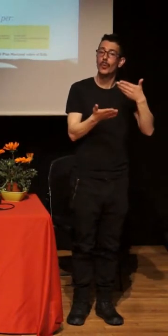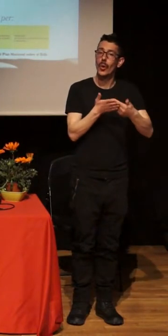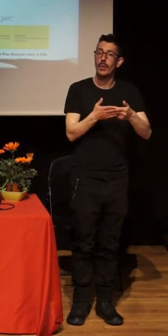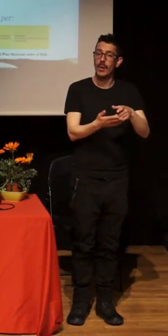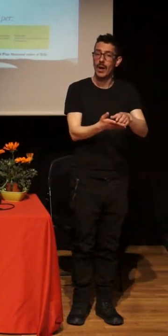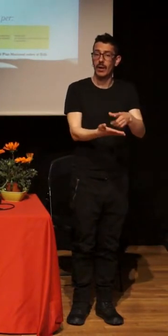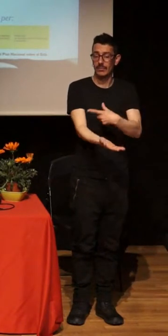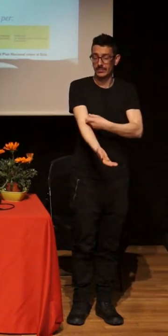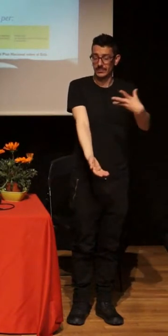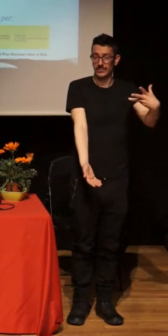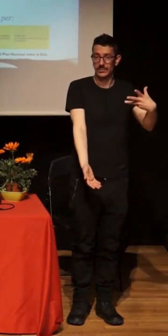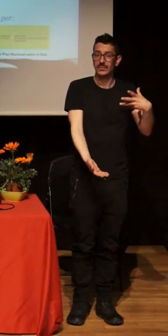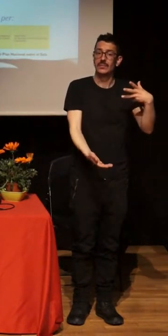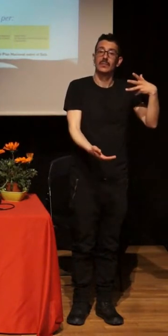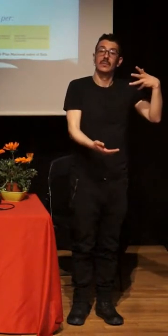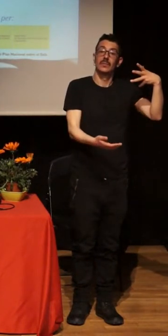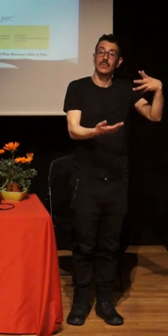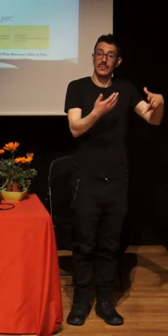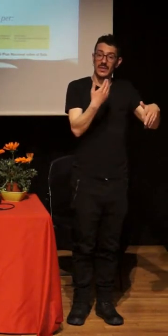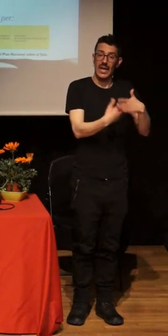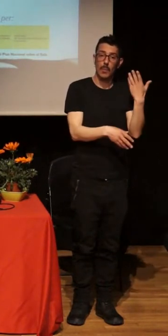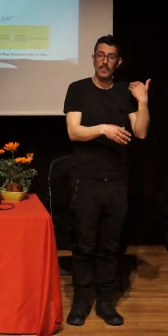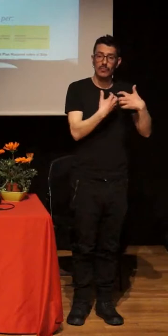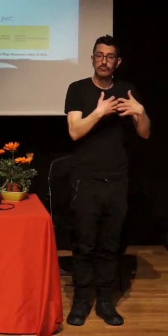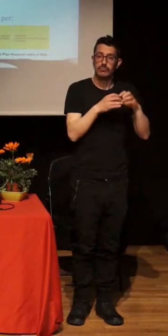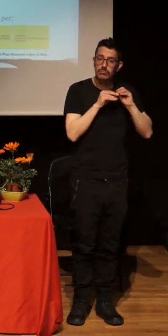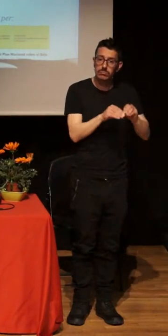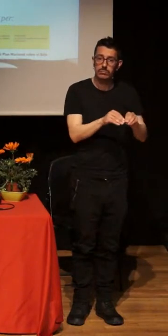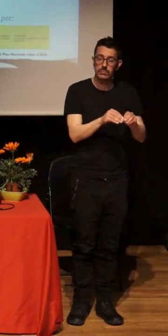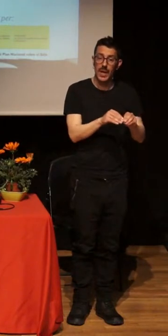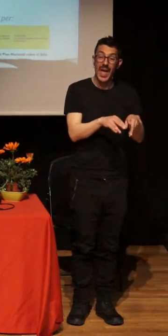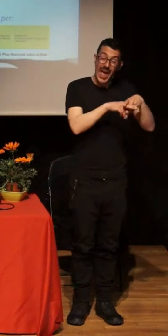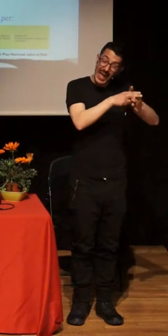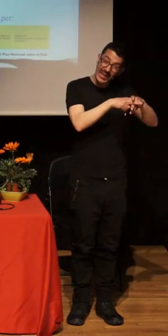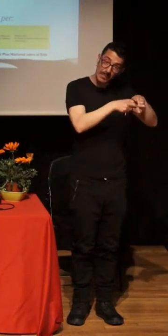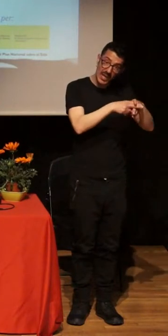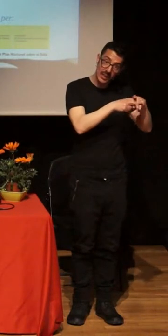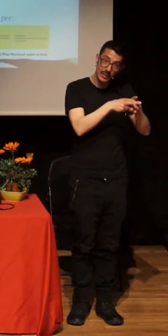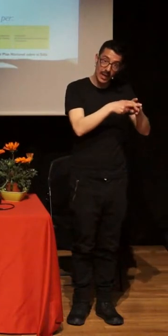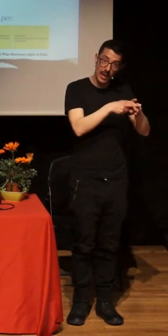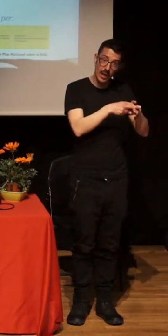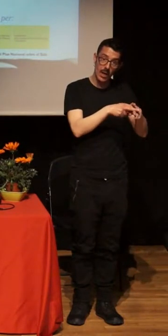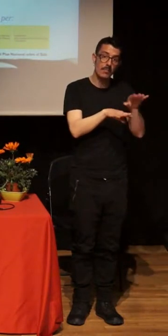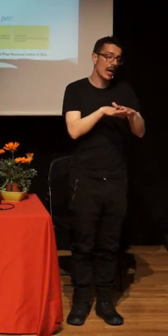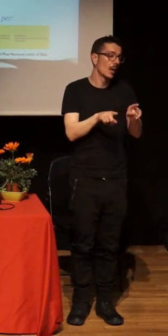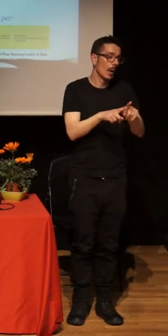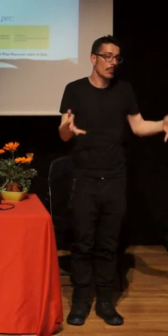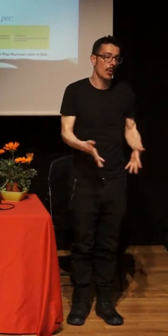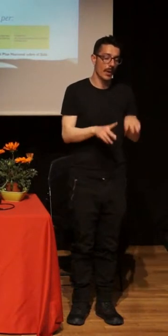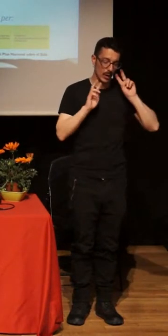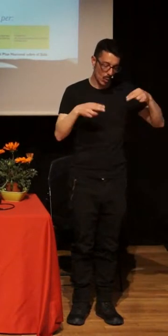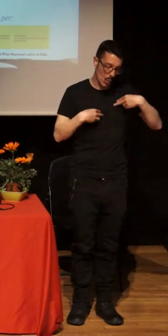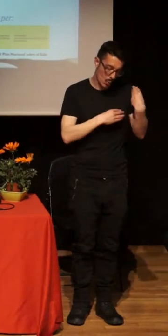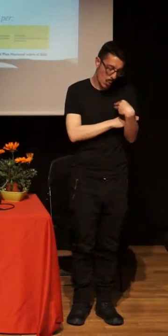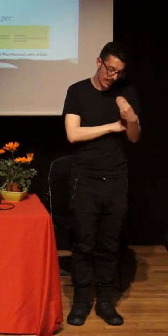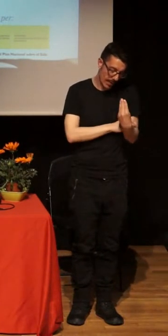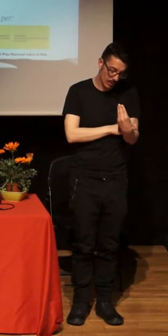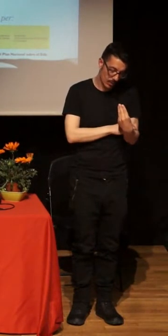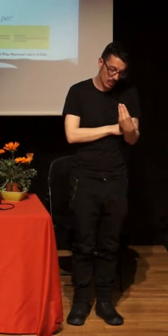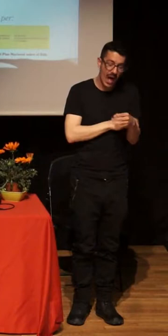cada día, pasa de ser una herramienta para promover el autocuidado a ser la estrategia principal